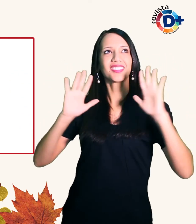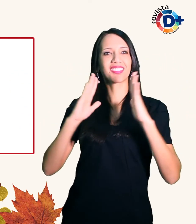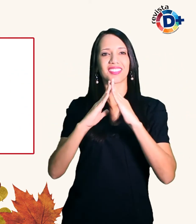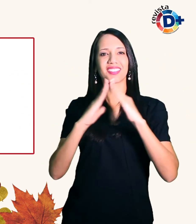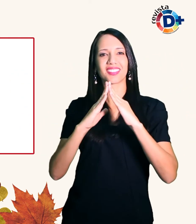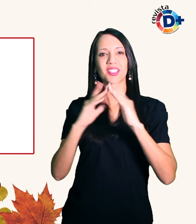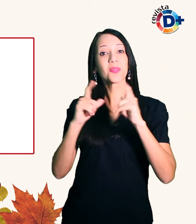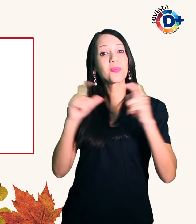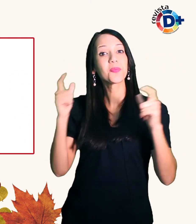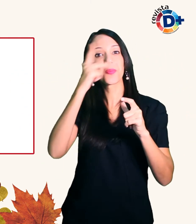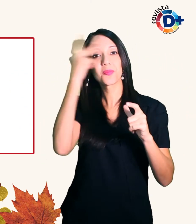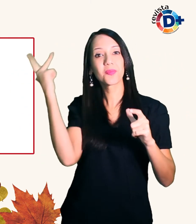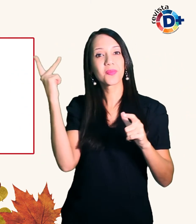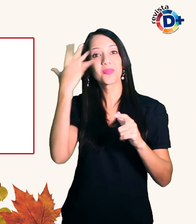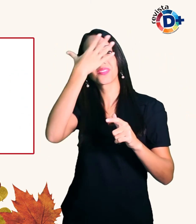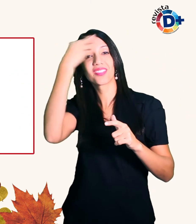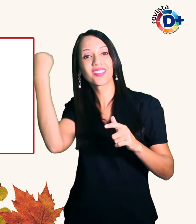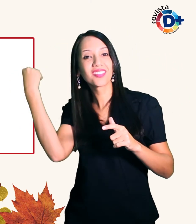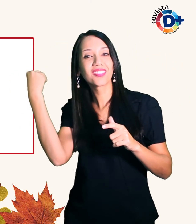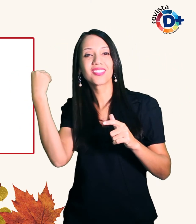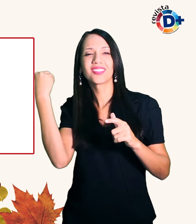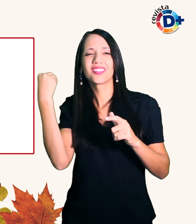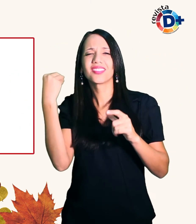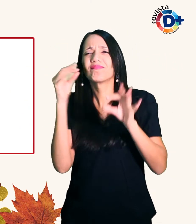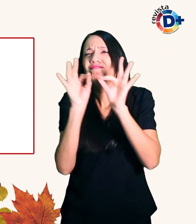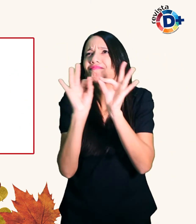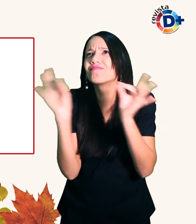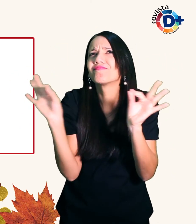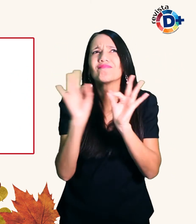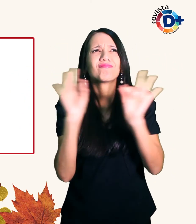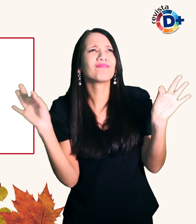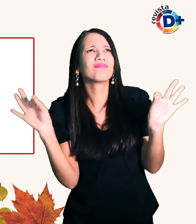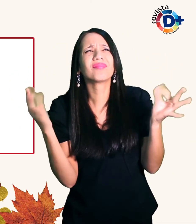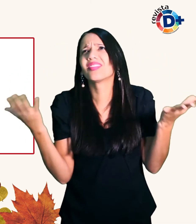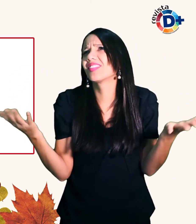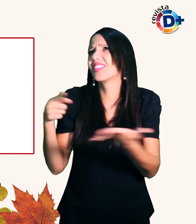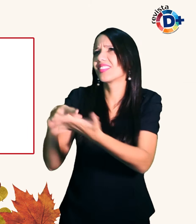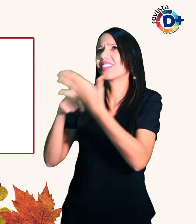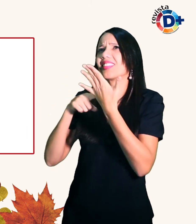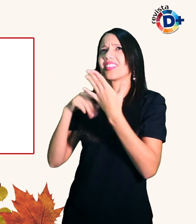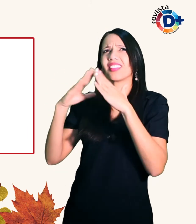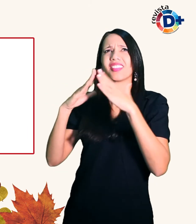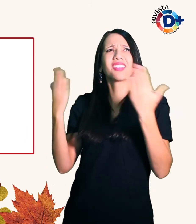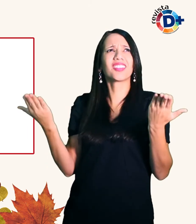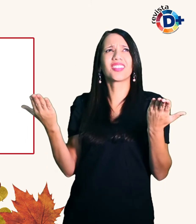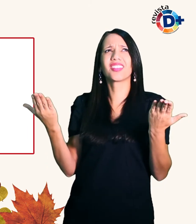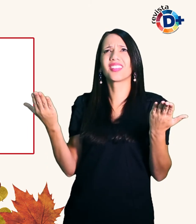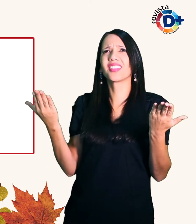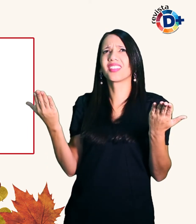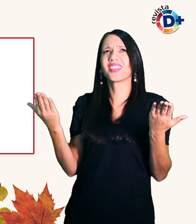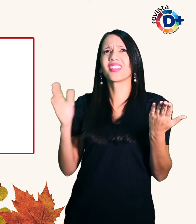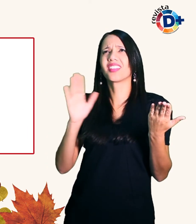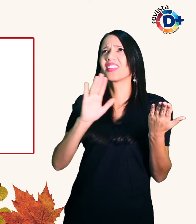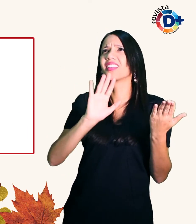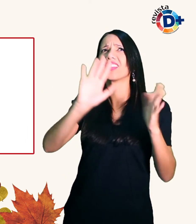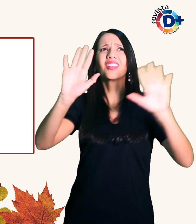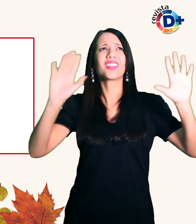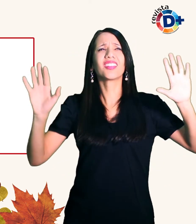pessoas esqueceriam desse detalhe Afinal pra que? Ela não vai ver mesmo Mas eu posso ver